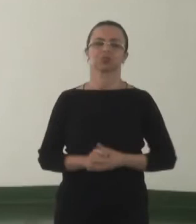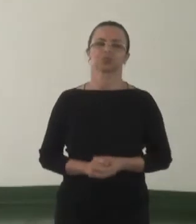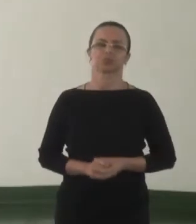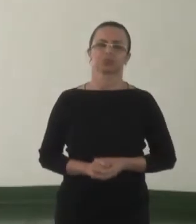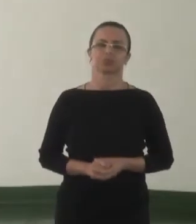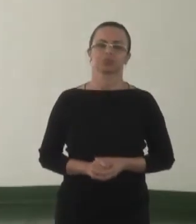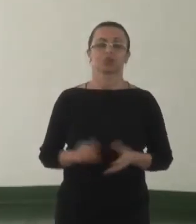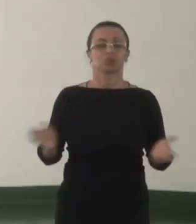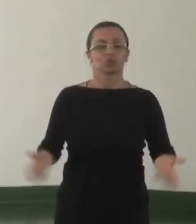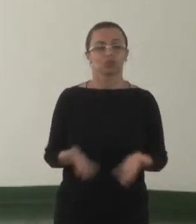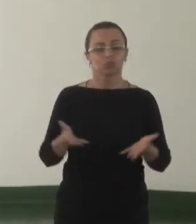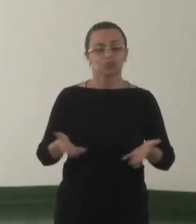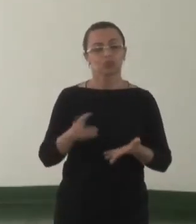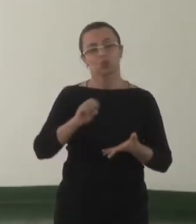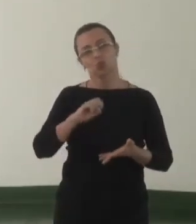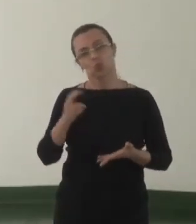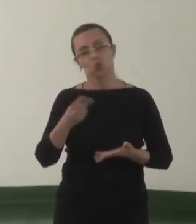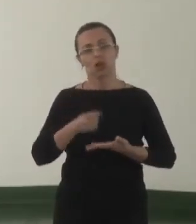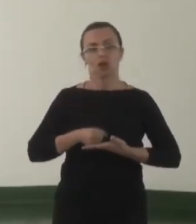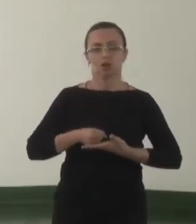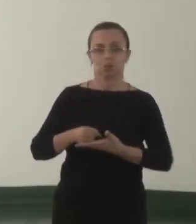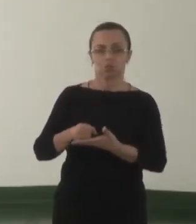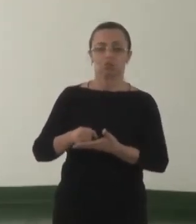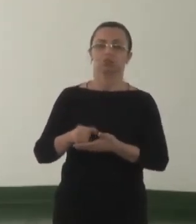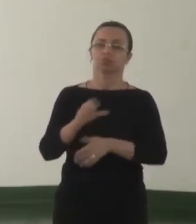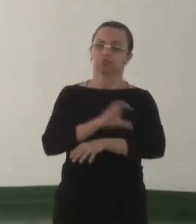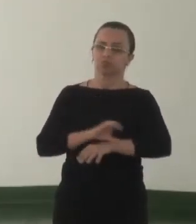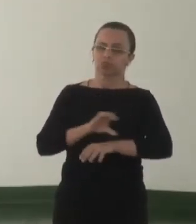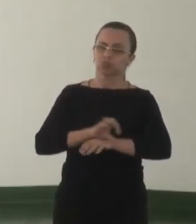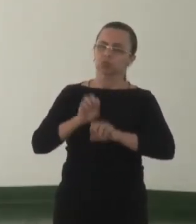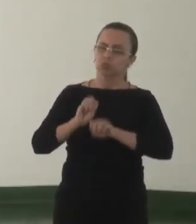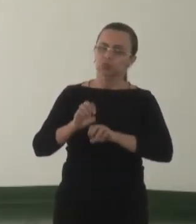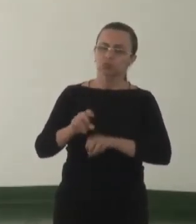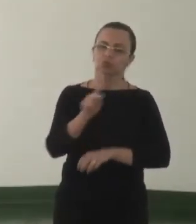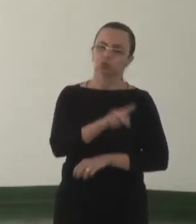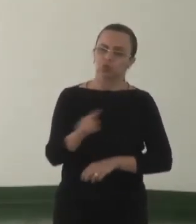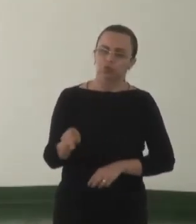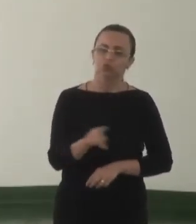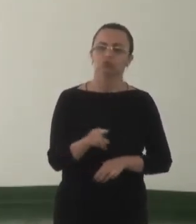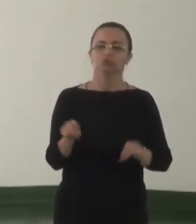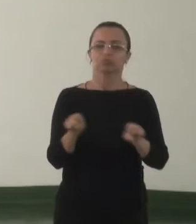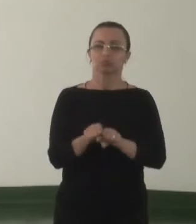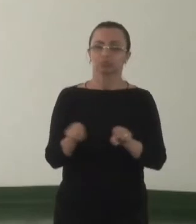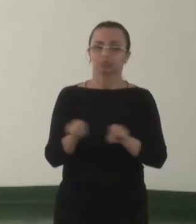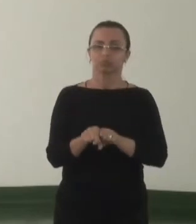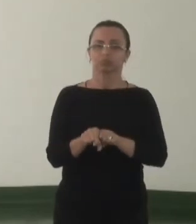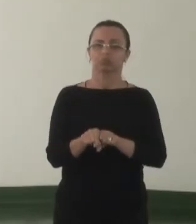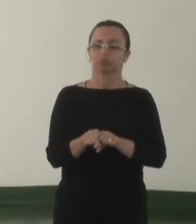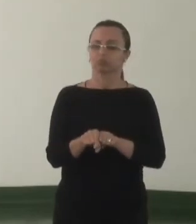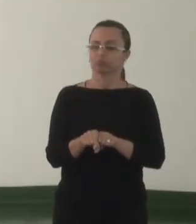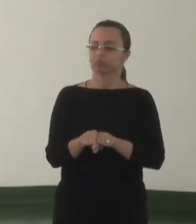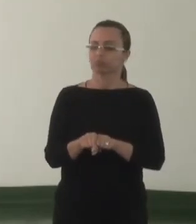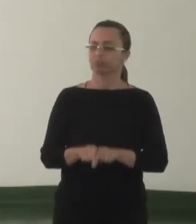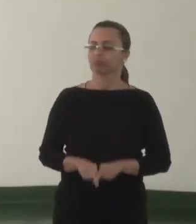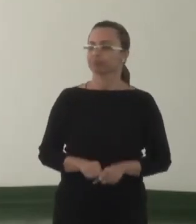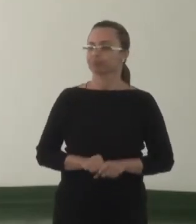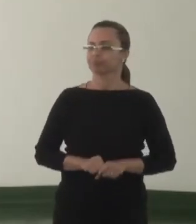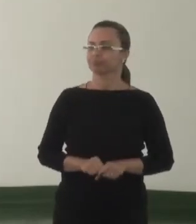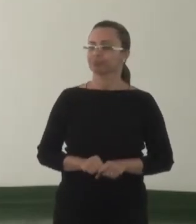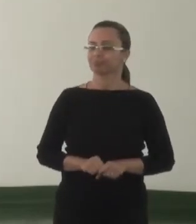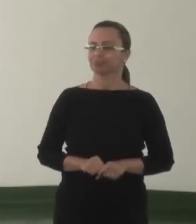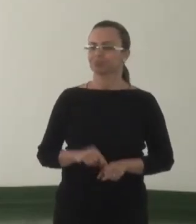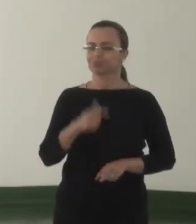apoiar a capacitação de professores e outros